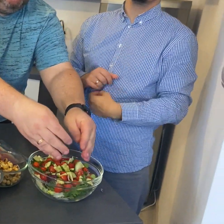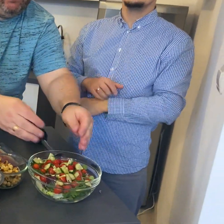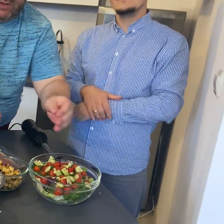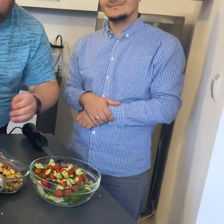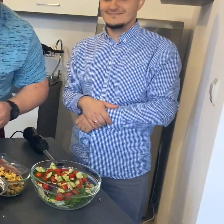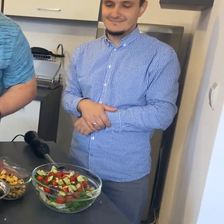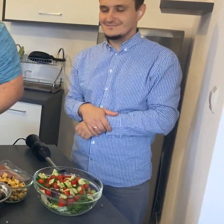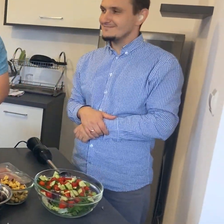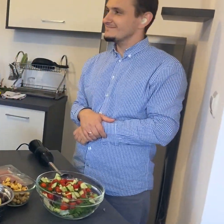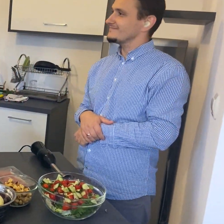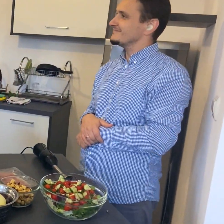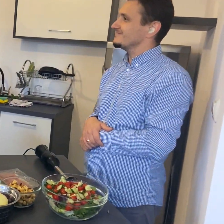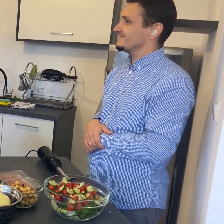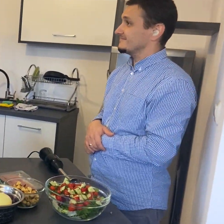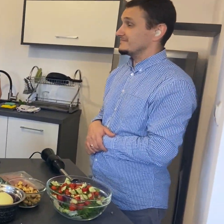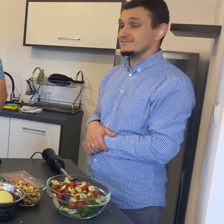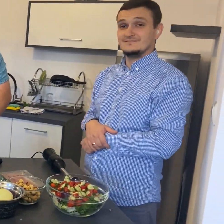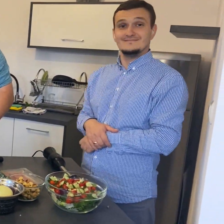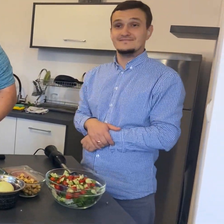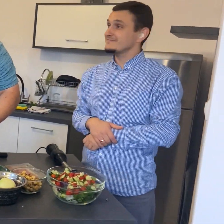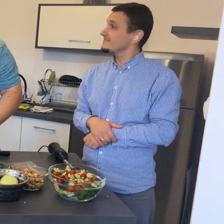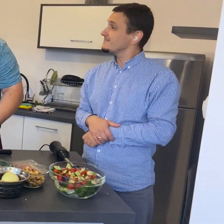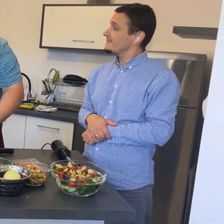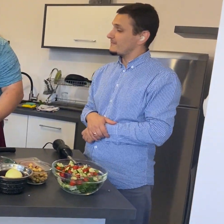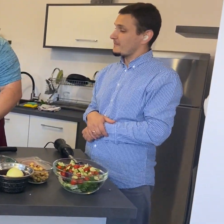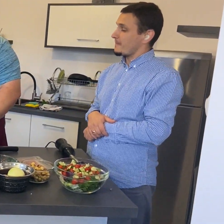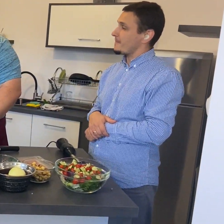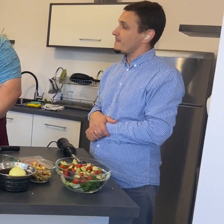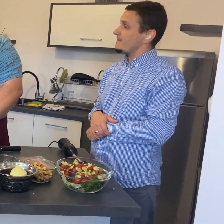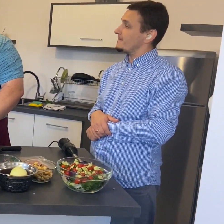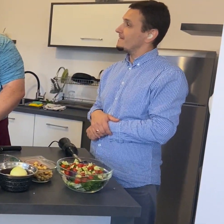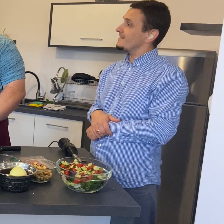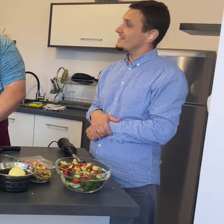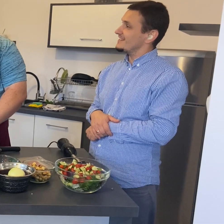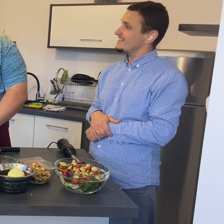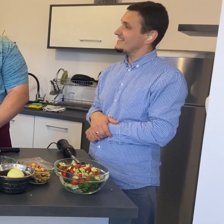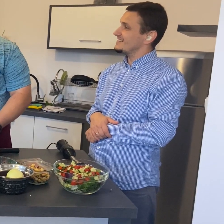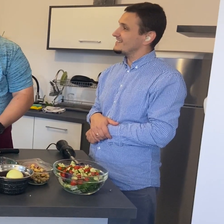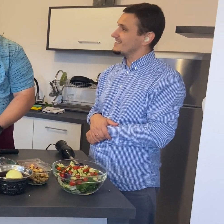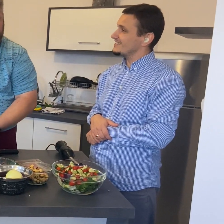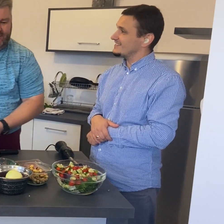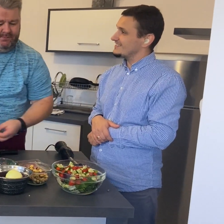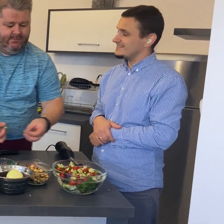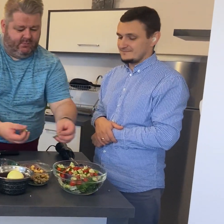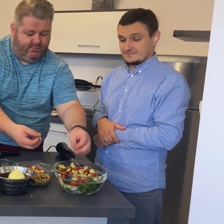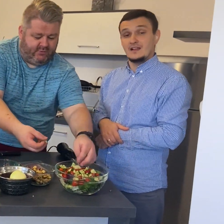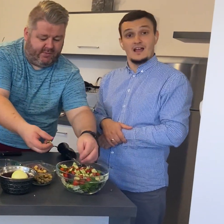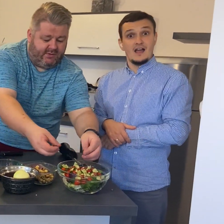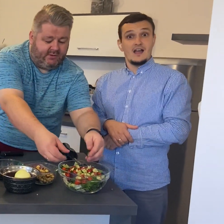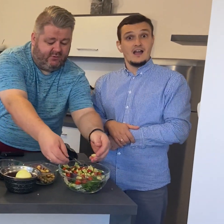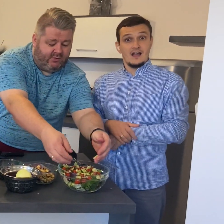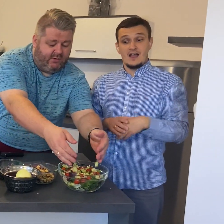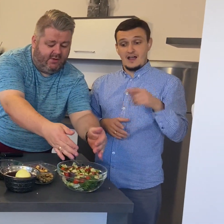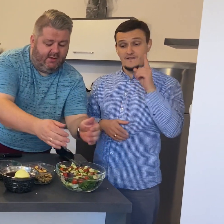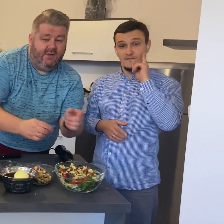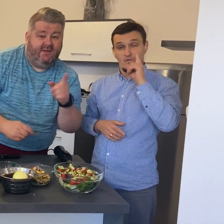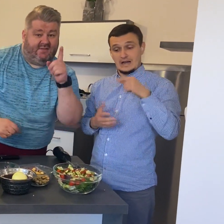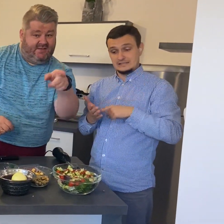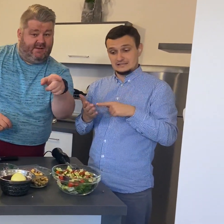Ale żeby wzmocnić smak ogórka, to do tej sałatki dla mnie jeszcze melona. Proszę pamiętać, że to ta sama